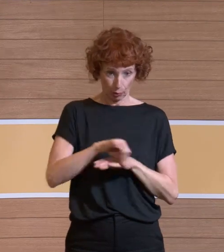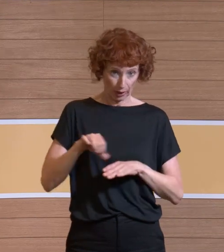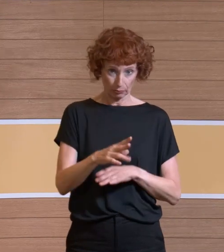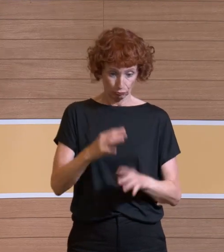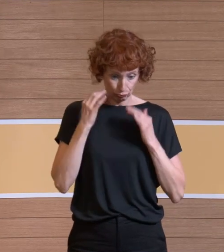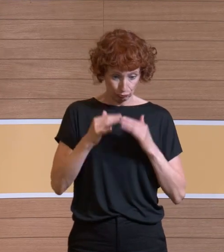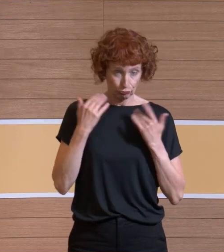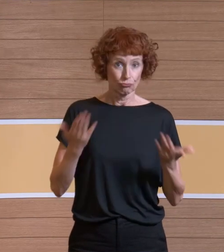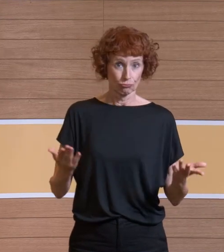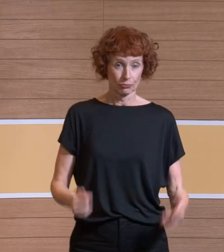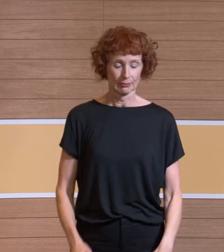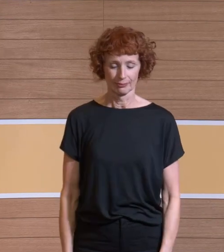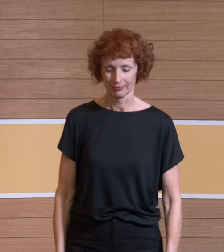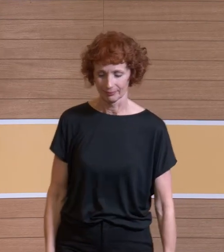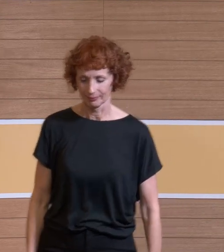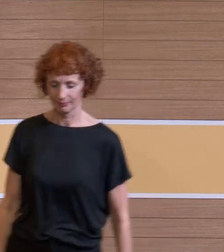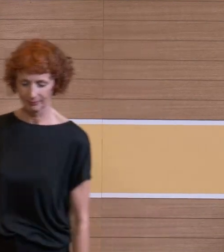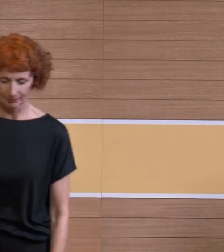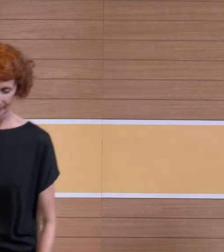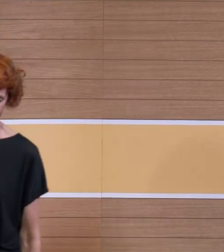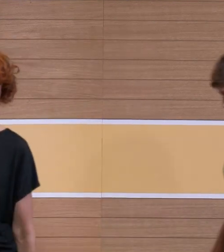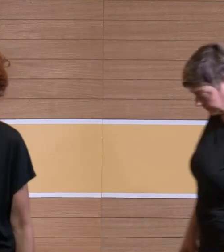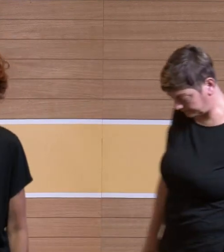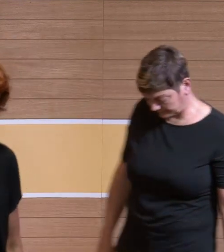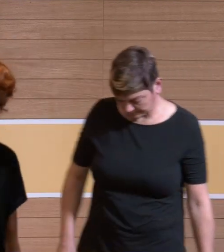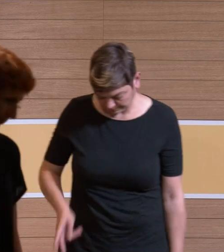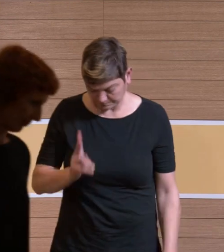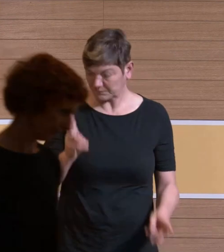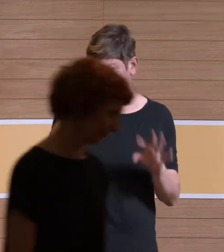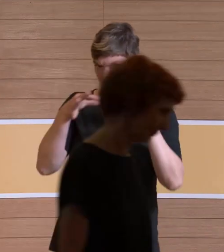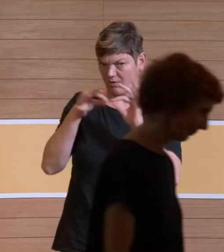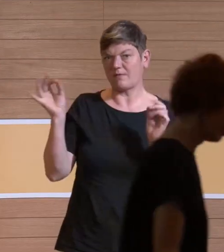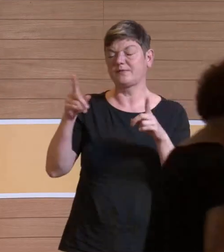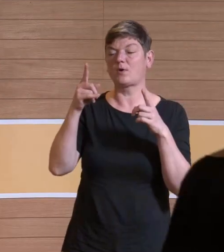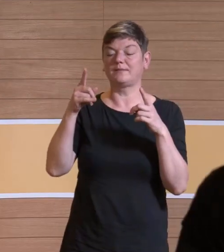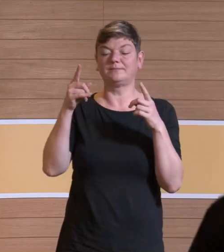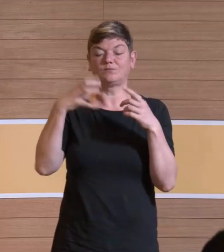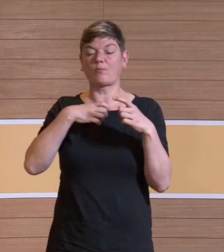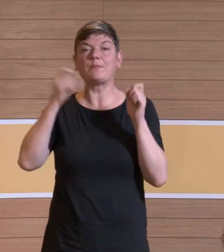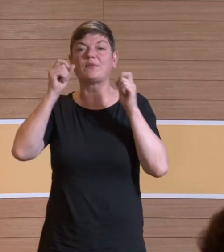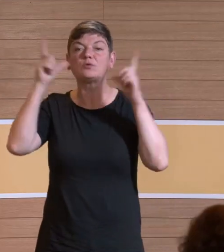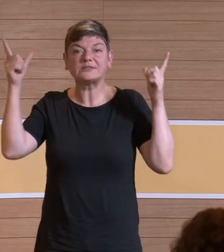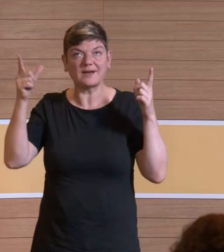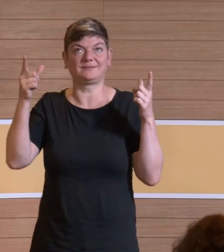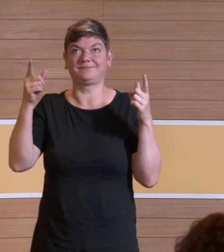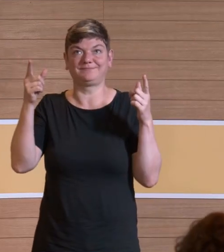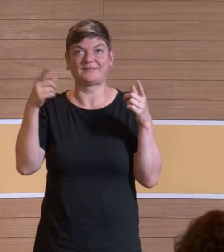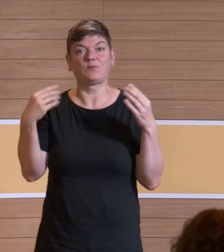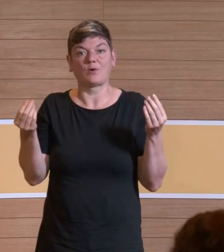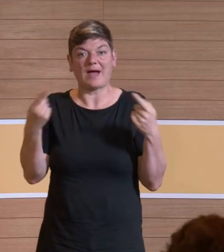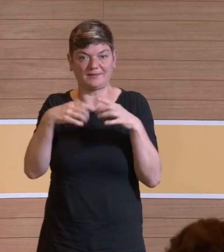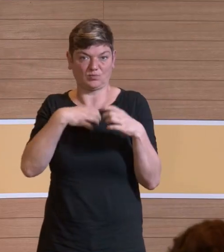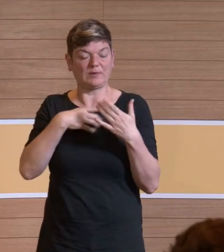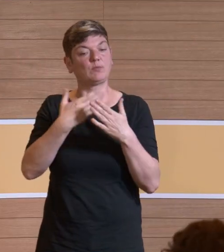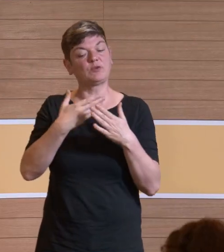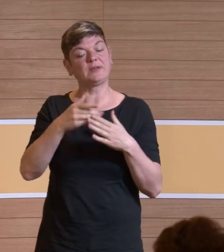Vielleicht auch noch ergänzend dazu, man muss ja auch sagen, dass es vielleicht so ein bisschen so ein Awareness-Problem ist, ja. Also wenn ich einen Patienten operiere und der hat